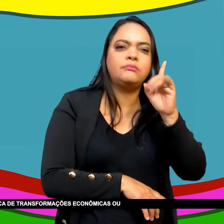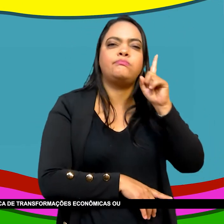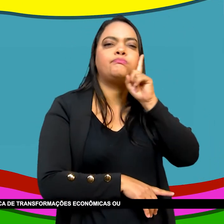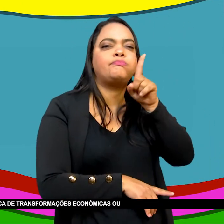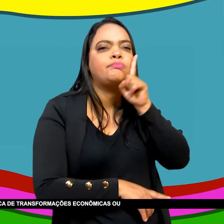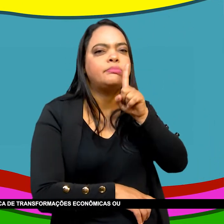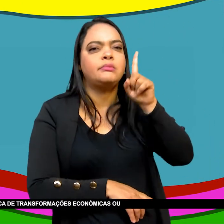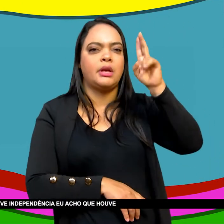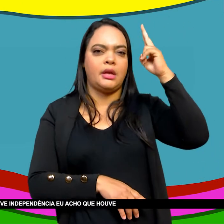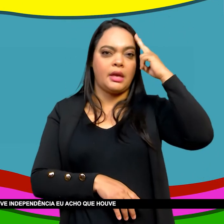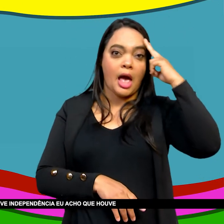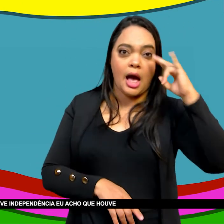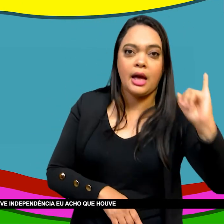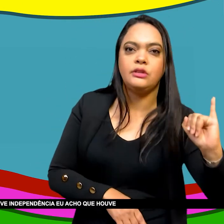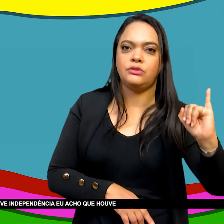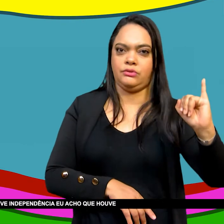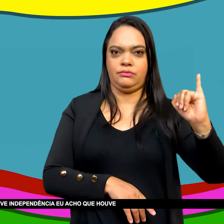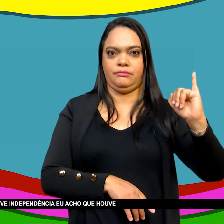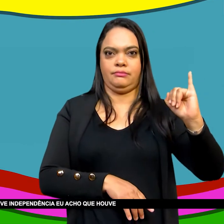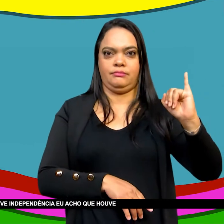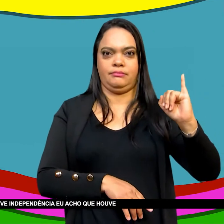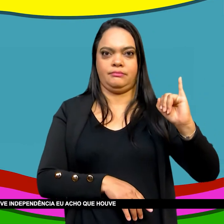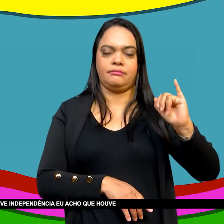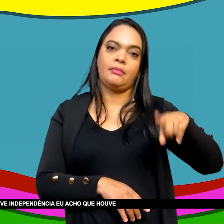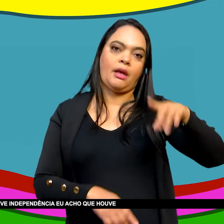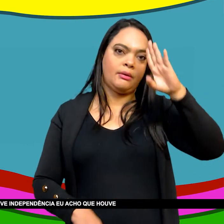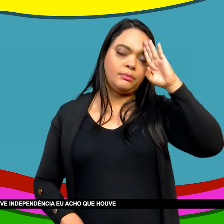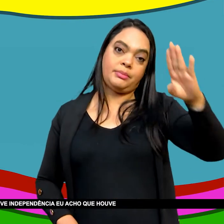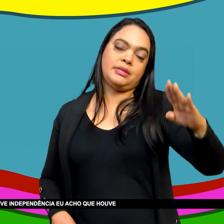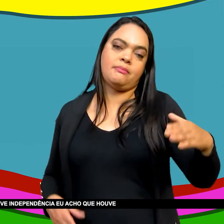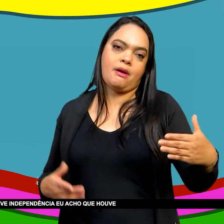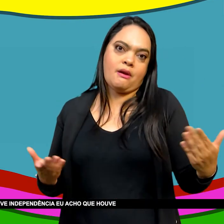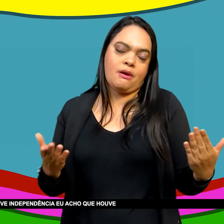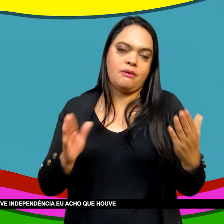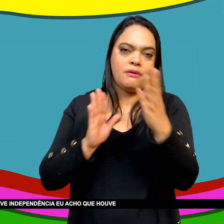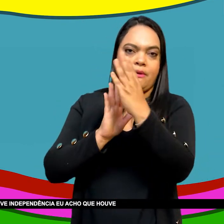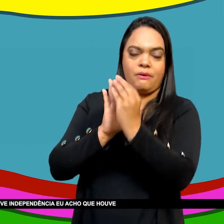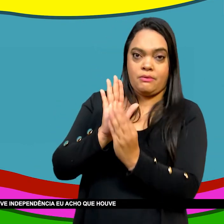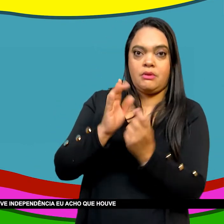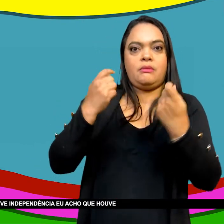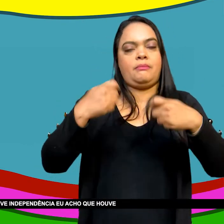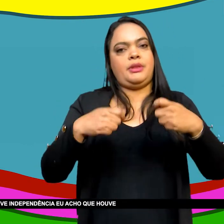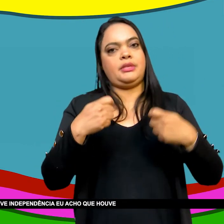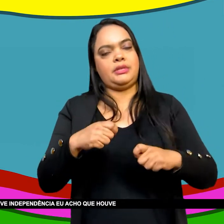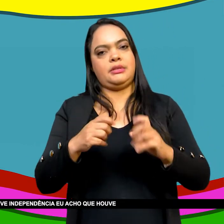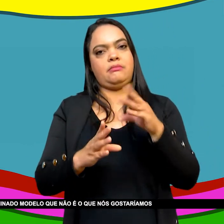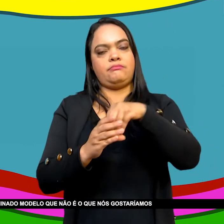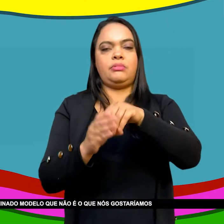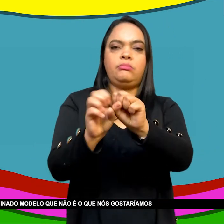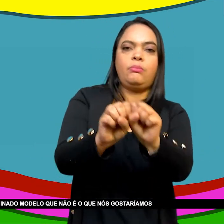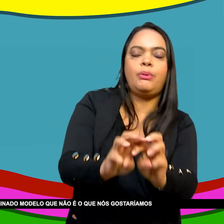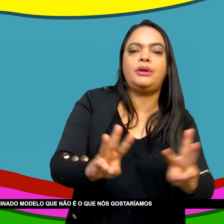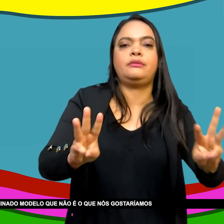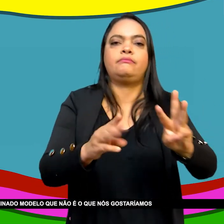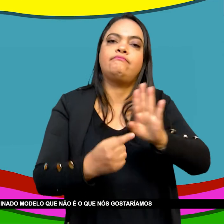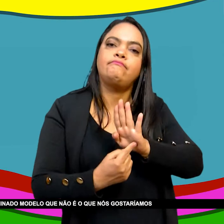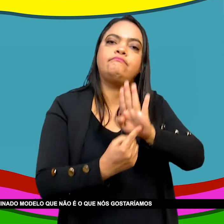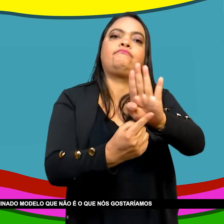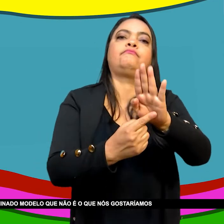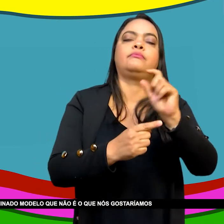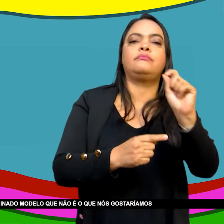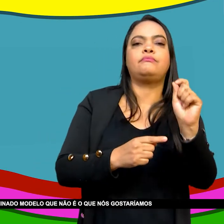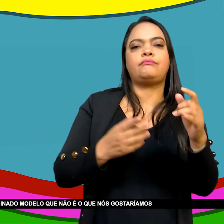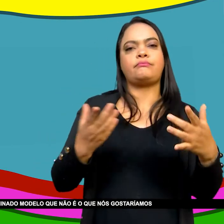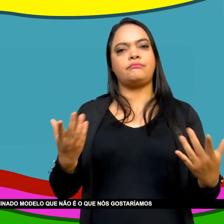transformações econômicas ou sociais Não quer dizer Eu estou dizendo com isso Que não houve independência Eu acho que houve Independência